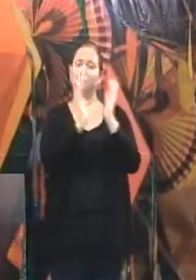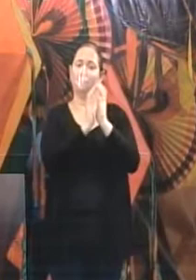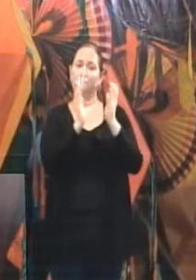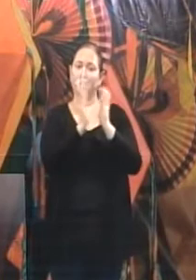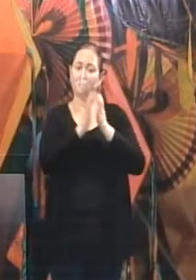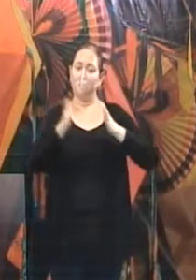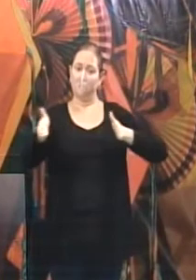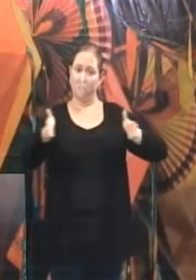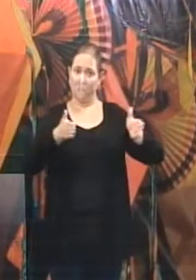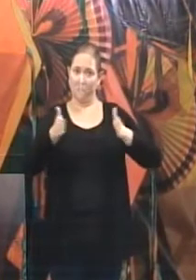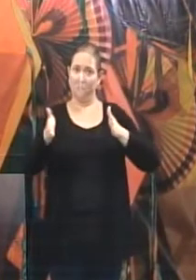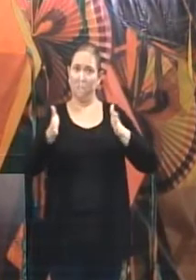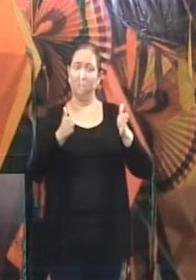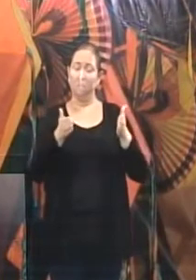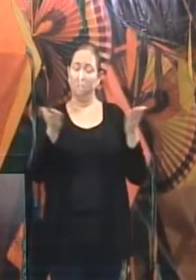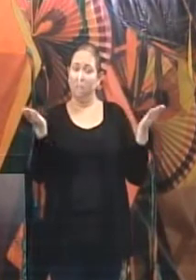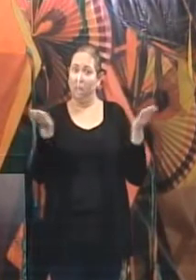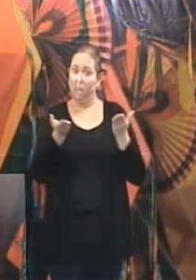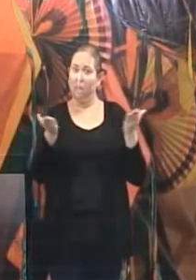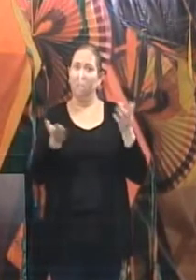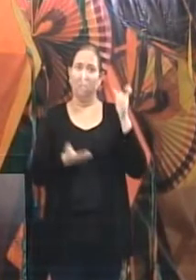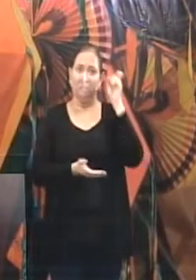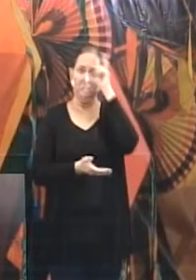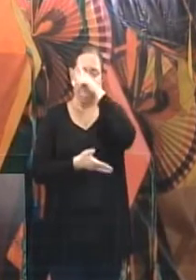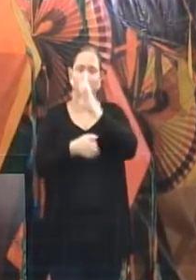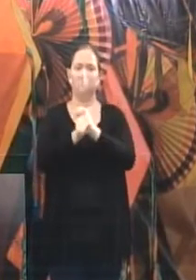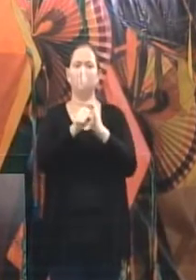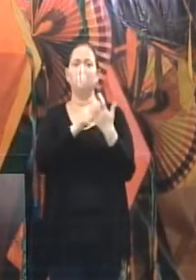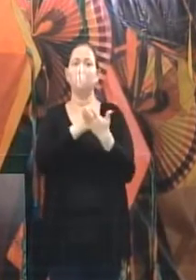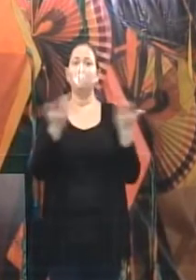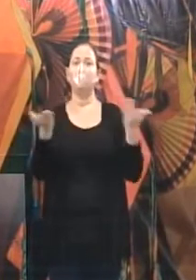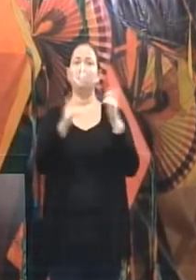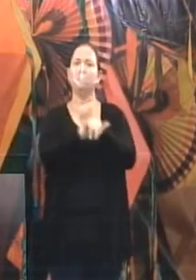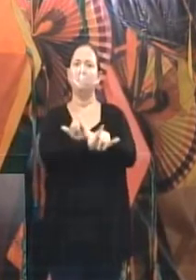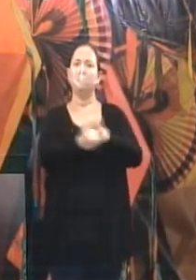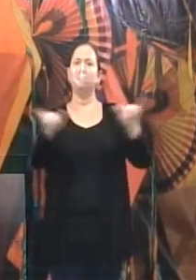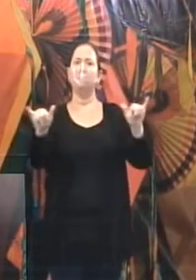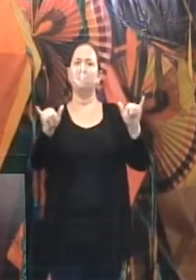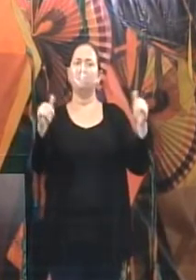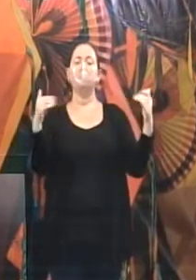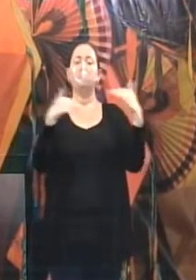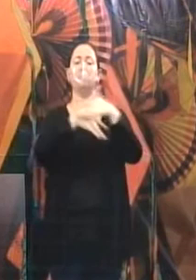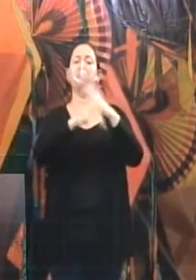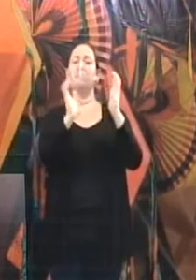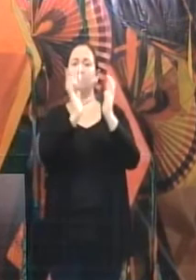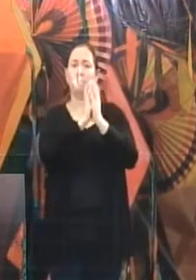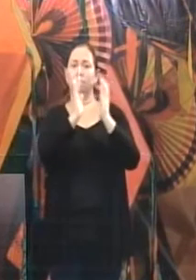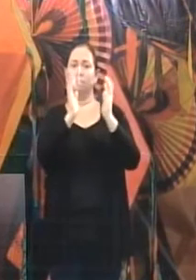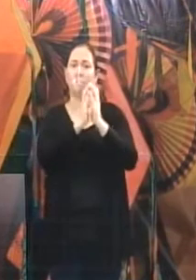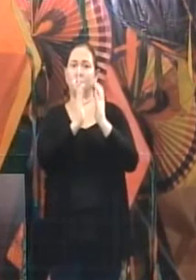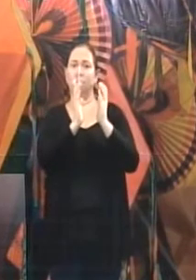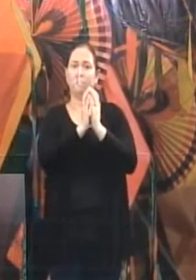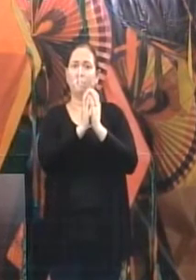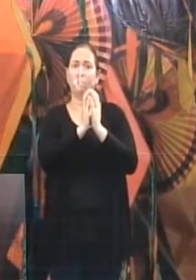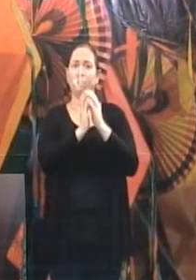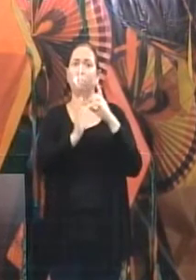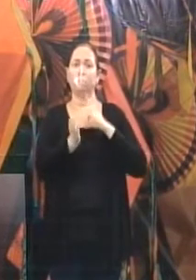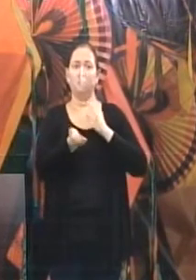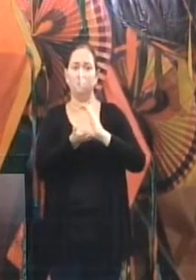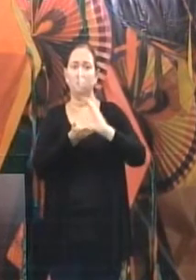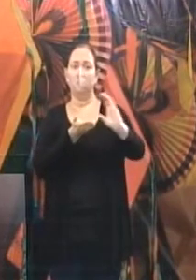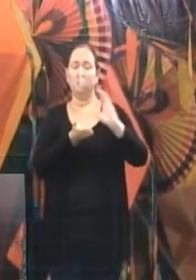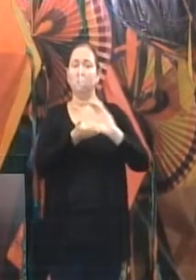Secretária de Turismo, Esportes e Lazer do Recife, Ana Paula Vilaça. Na cidade do Recife, por meio de recursos de